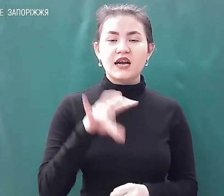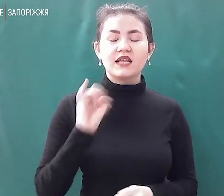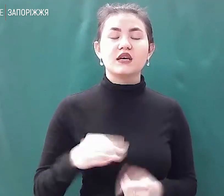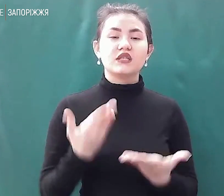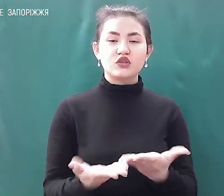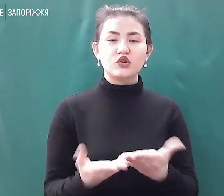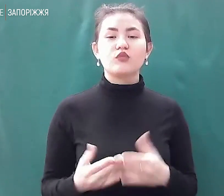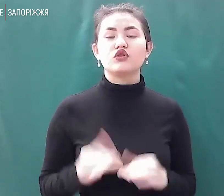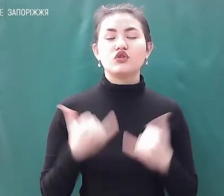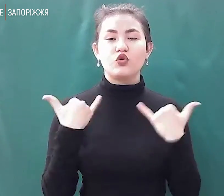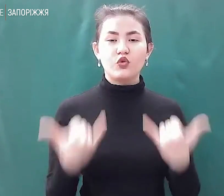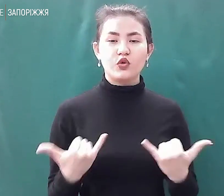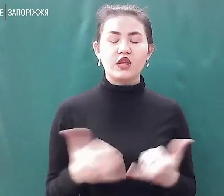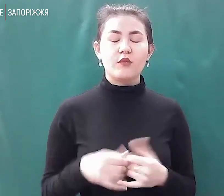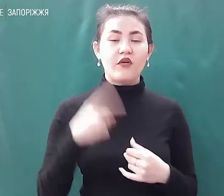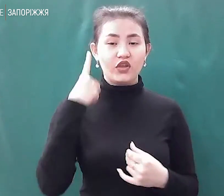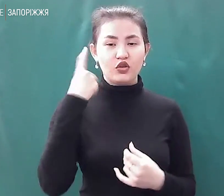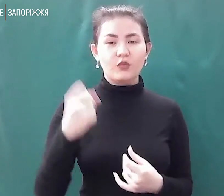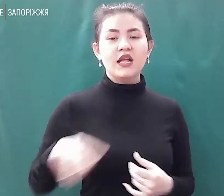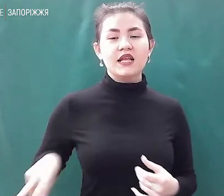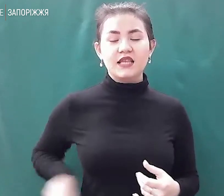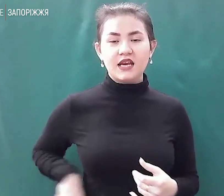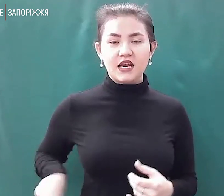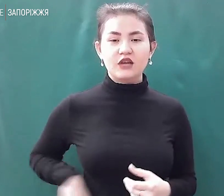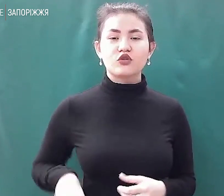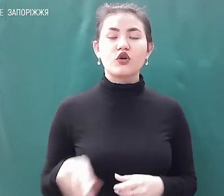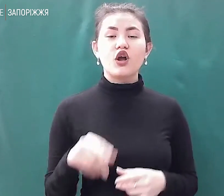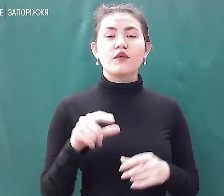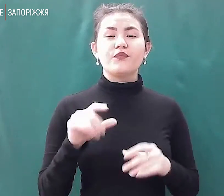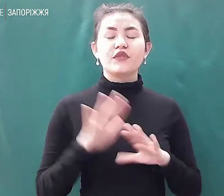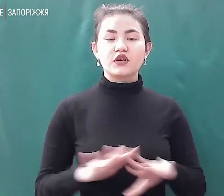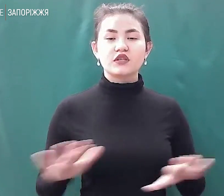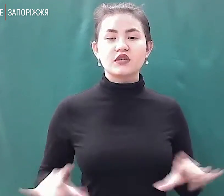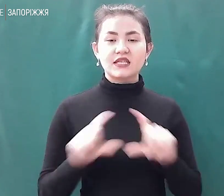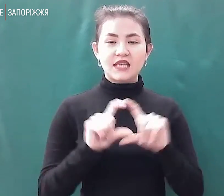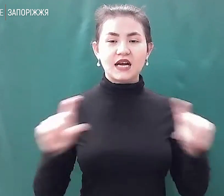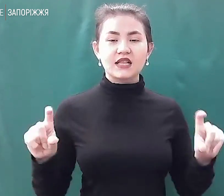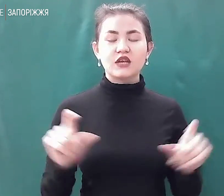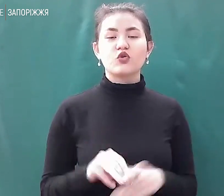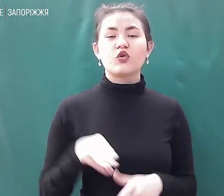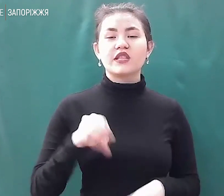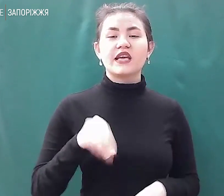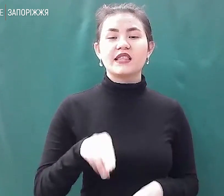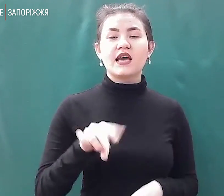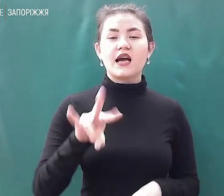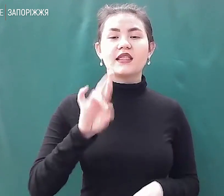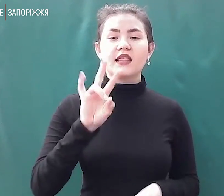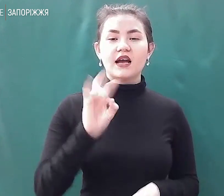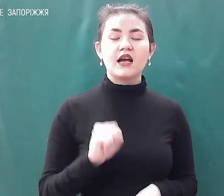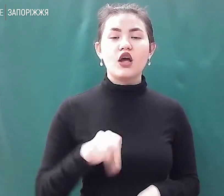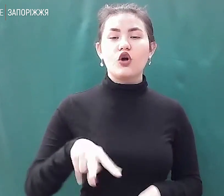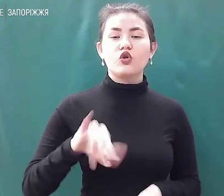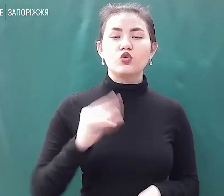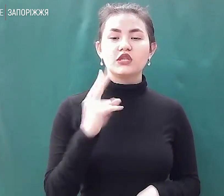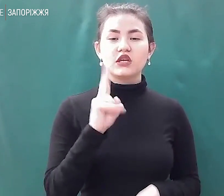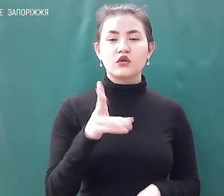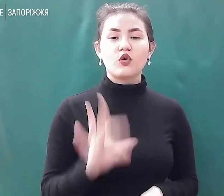сьогодні повідомила директорка дошкільного навчального закладу Тетяна Луценко. Директорка дошкільного